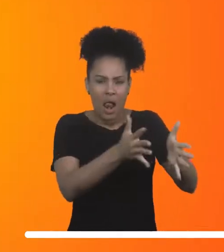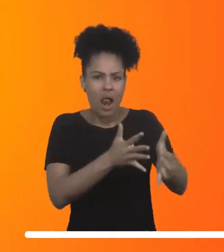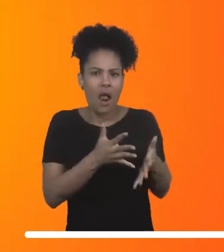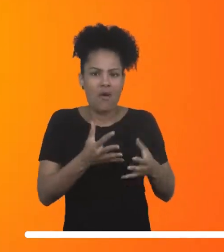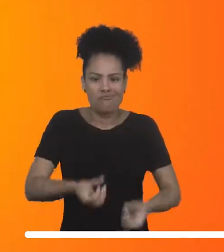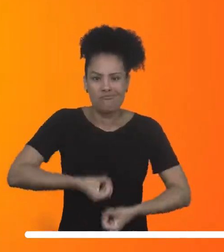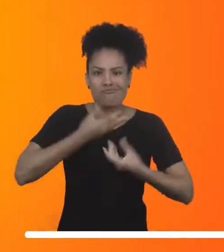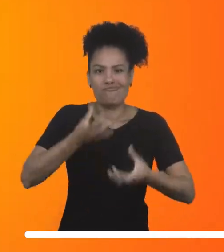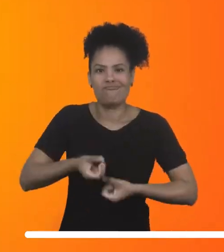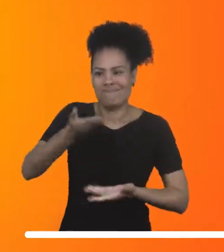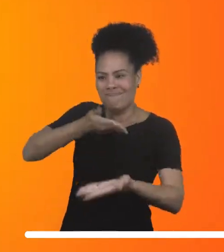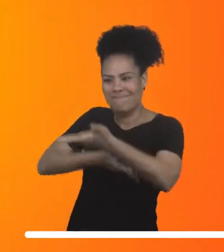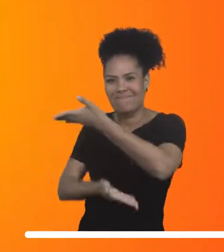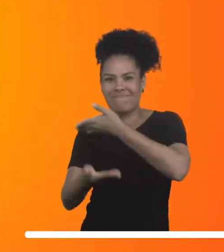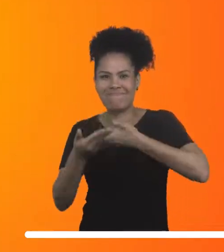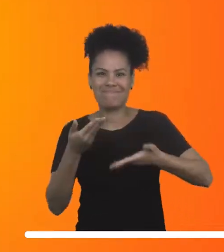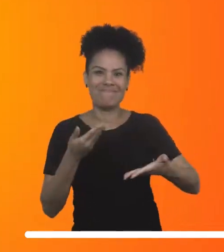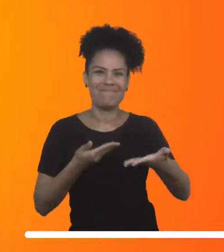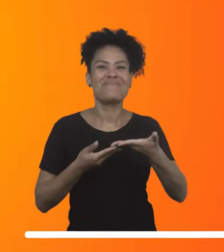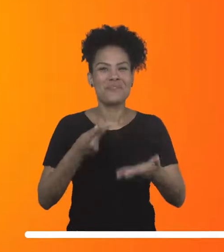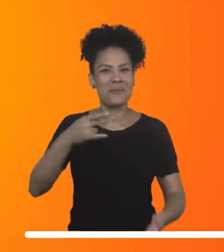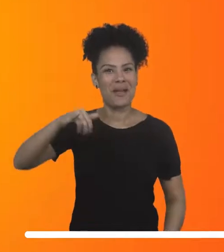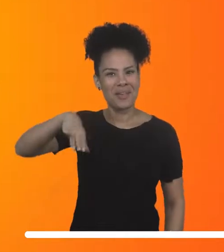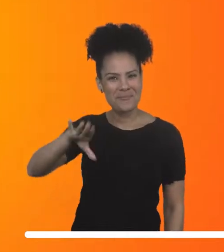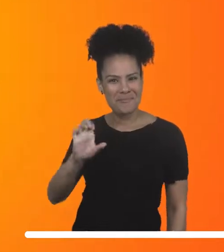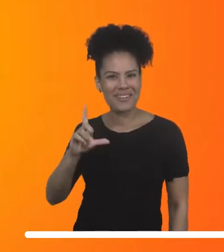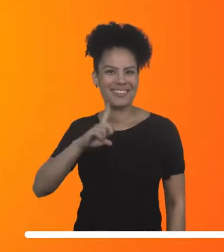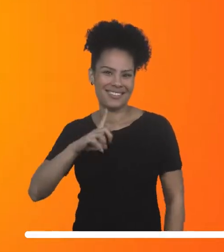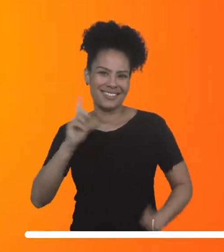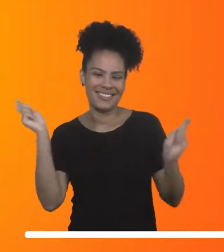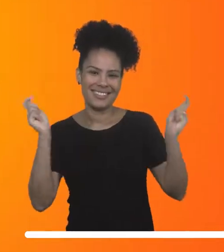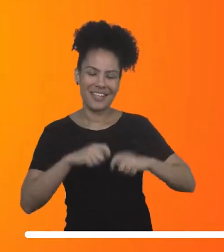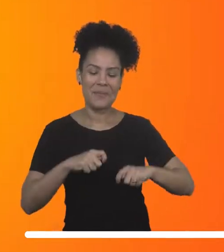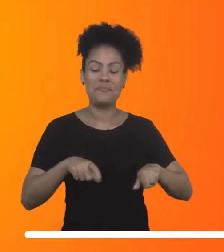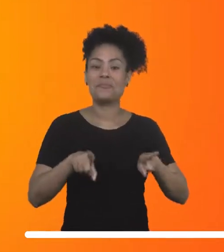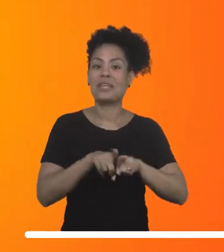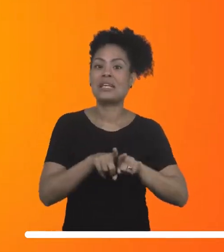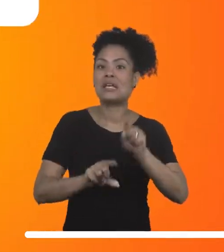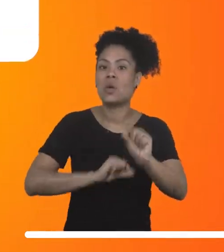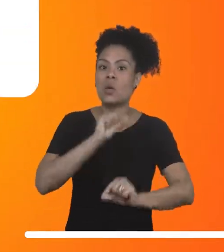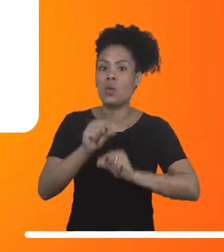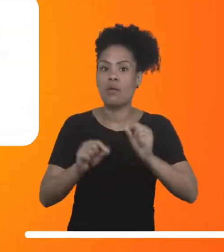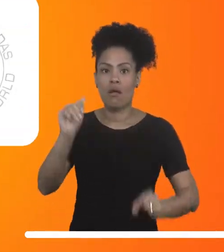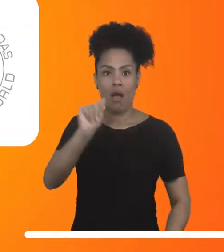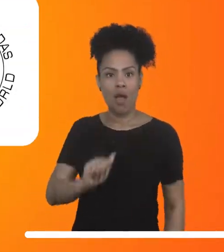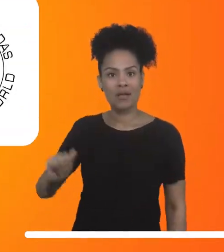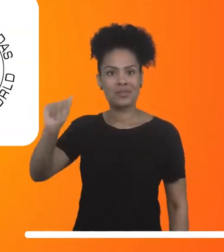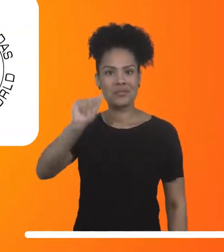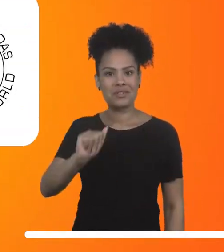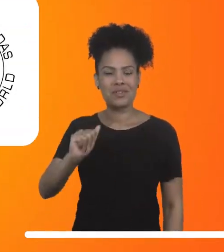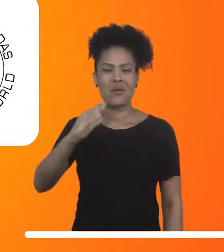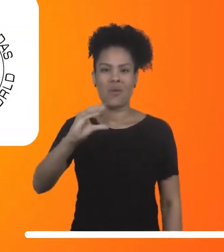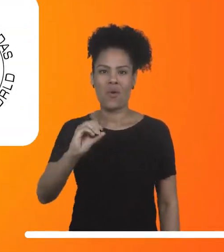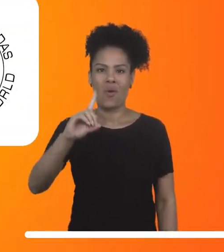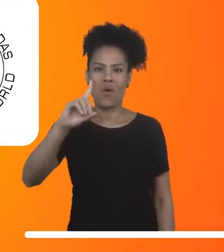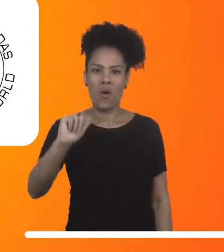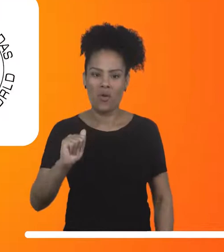relacionar com pai e mãe, Inclusive, existe uma associação mundial com esse nome. A Koda International